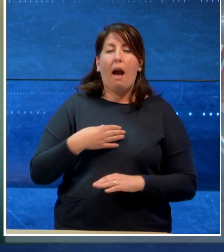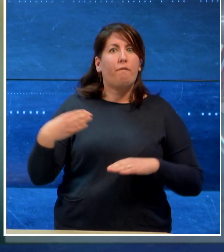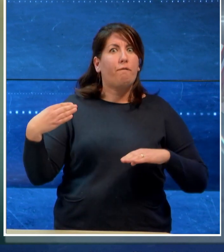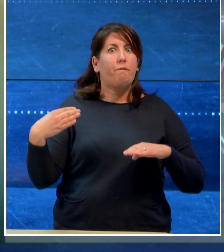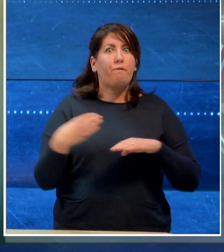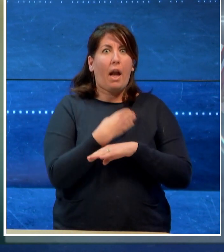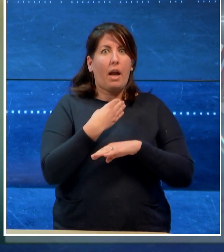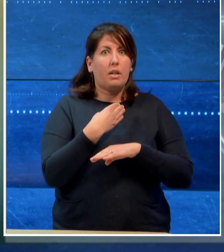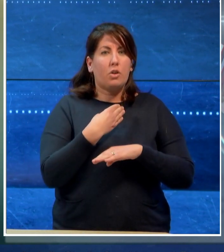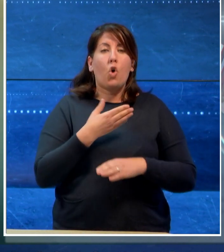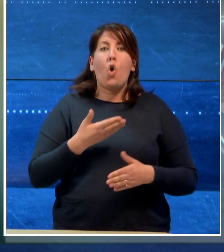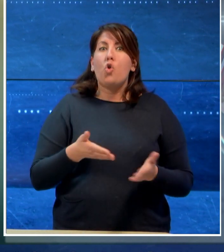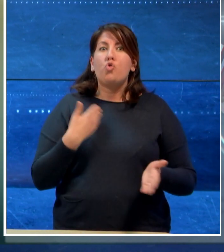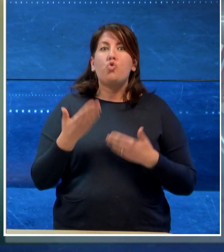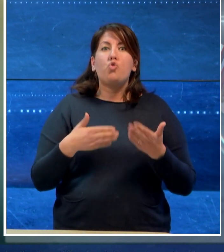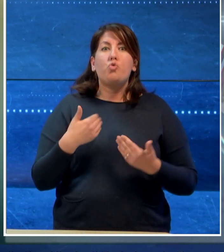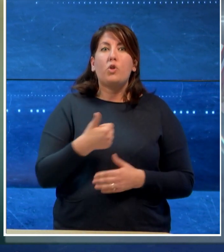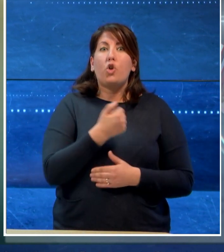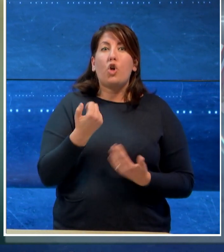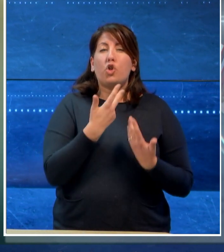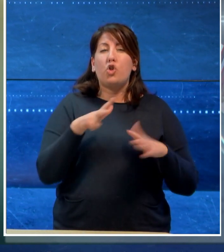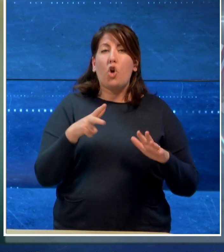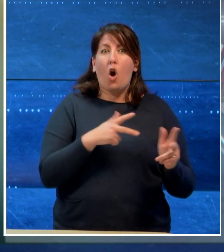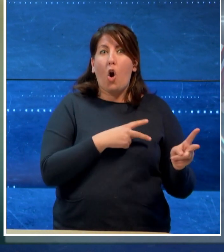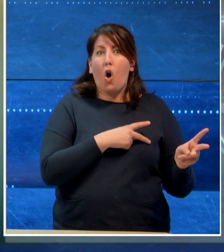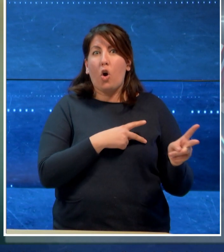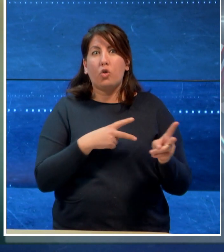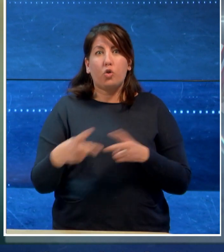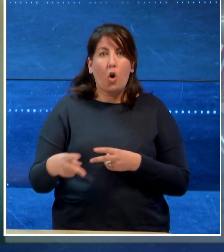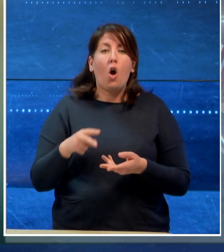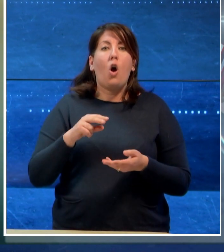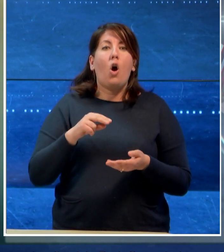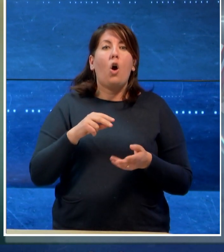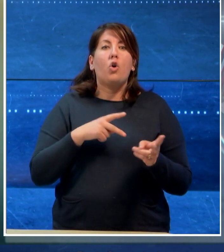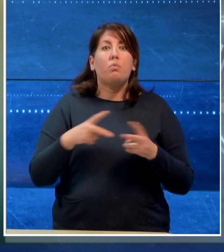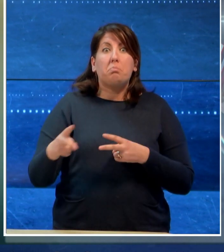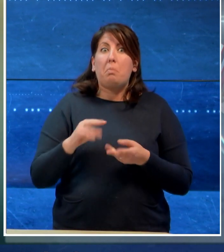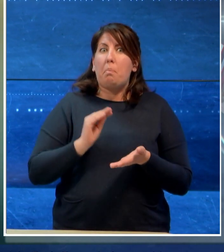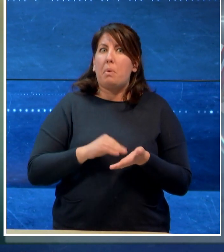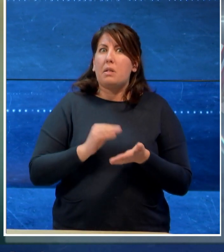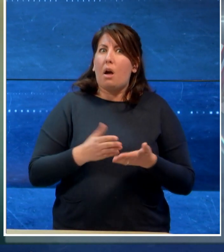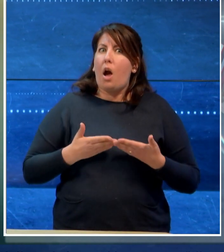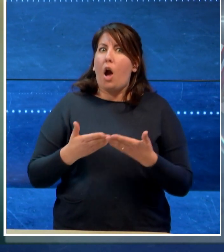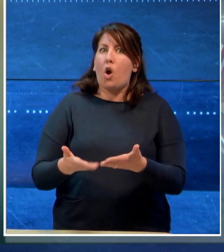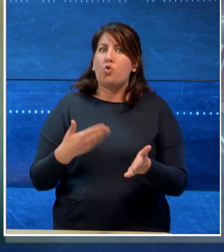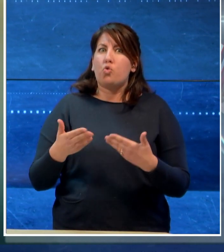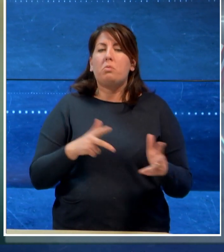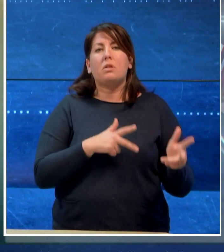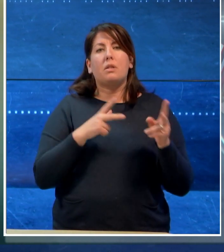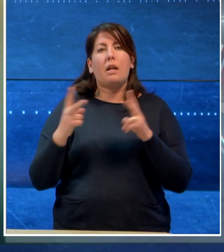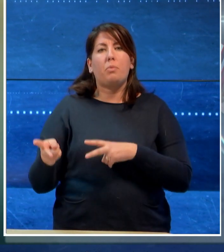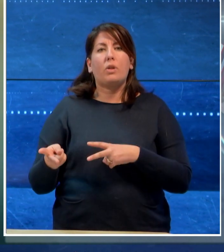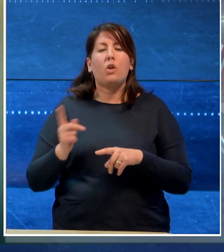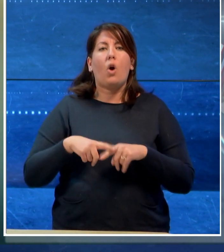soccorso dagli operatori del 118 presenti allo stadio e trasportato al Policlinico di